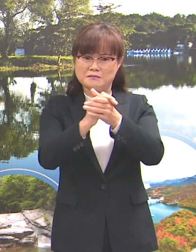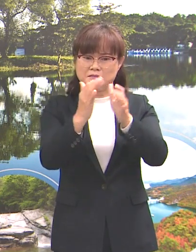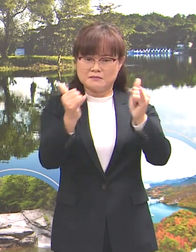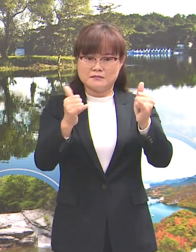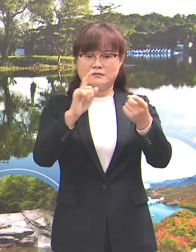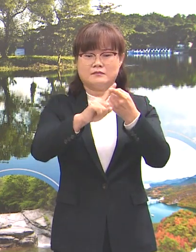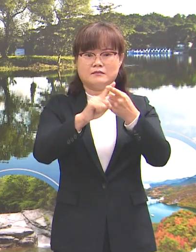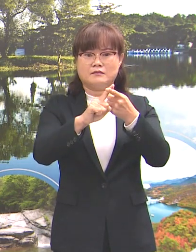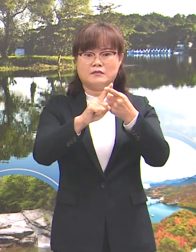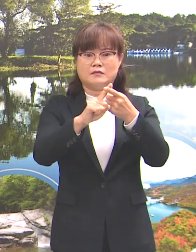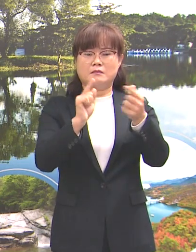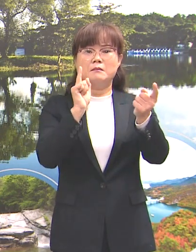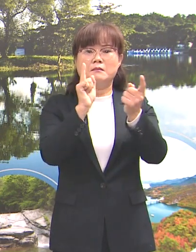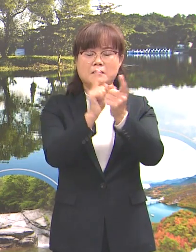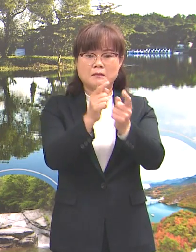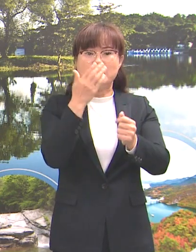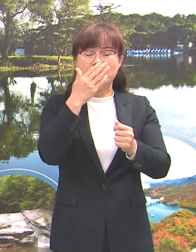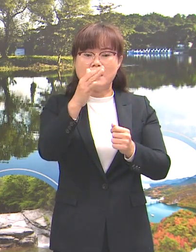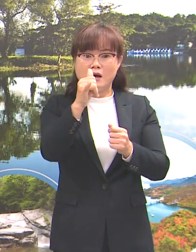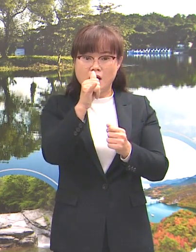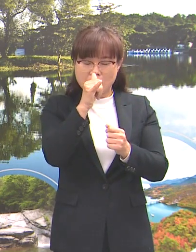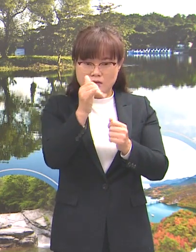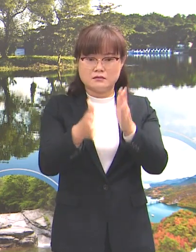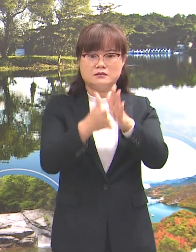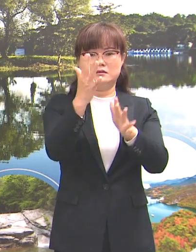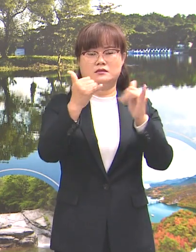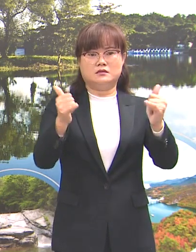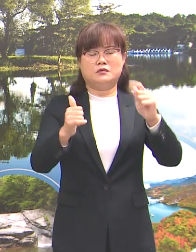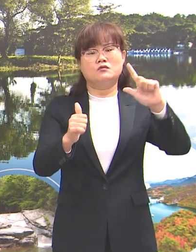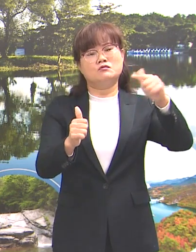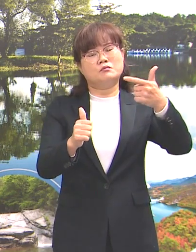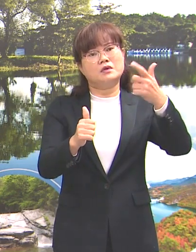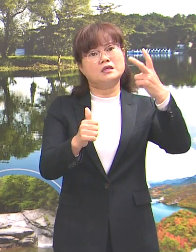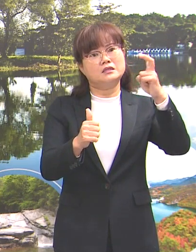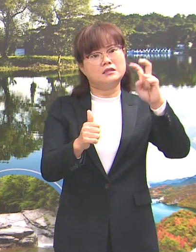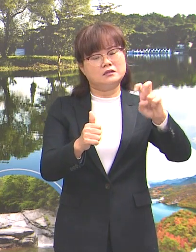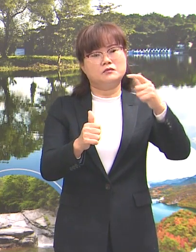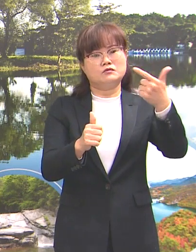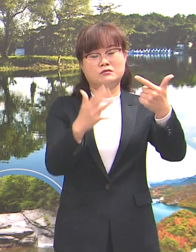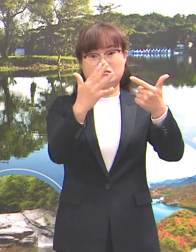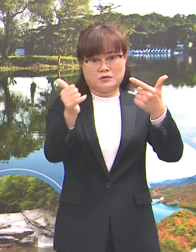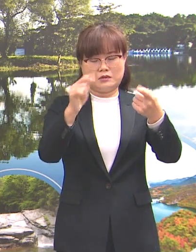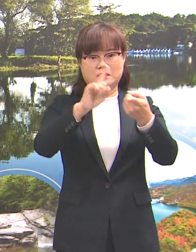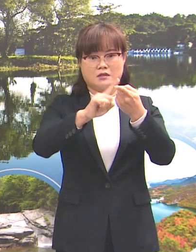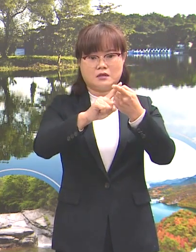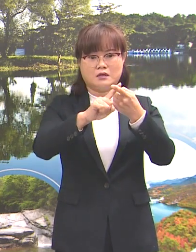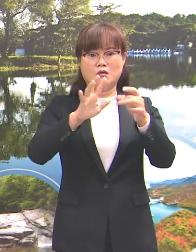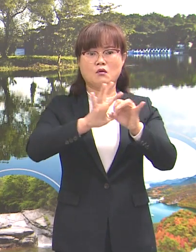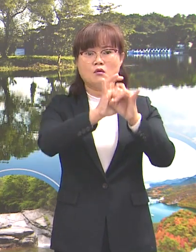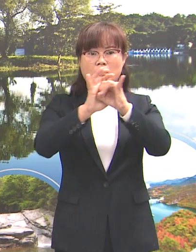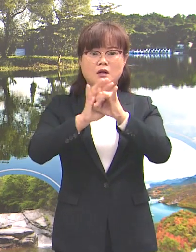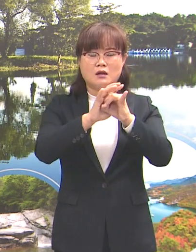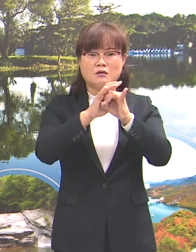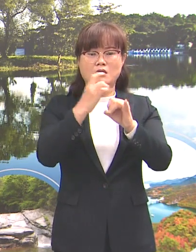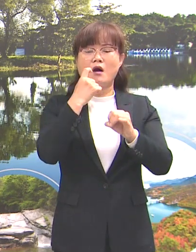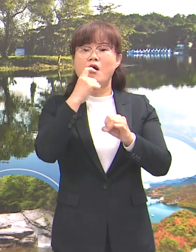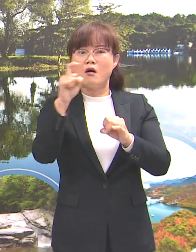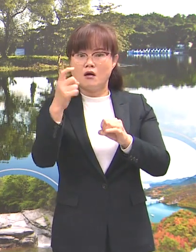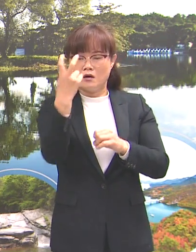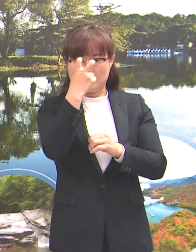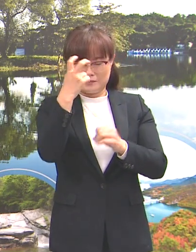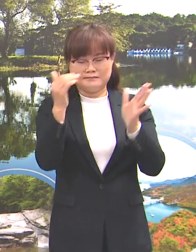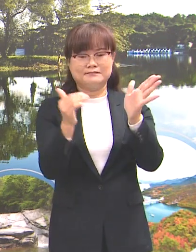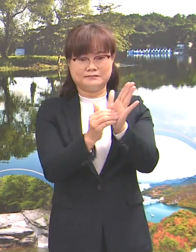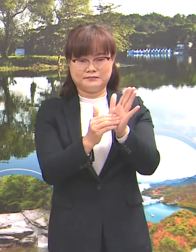접촉했을 가능성이 있는 시민 626명에 대한 코로나19 검사를 실시했습니다.